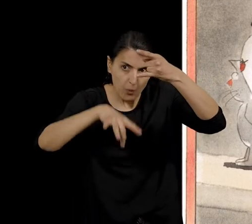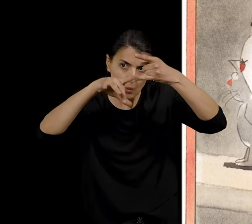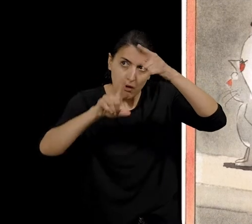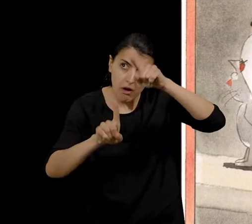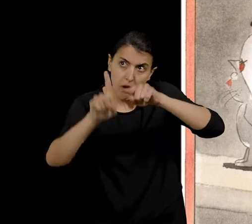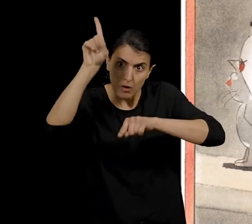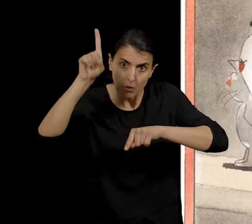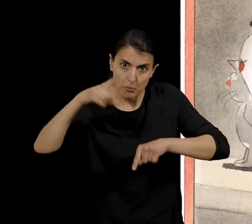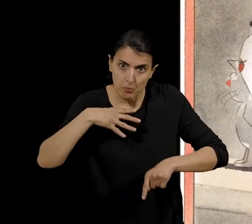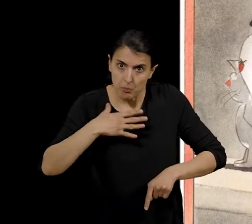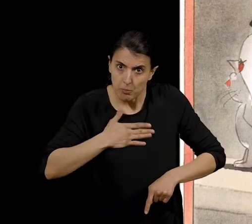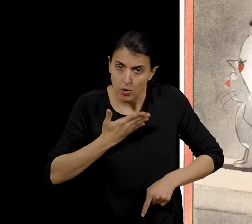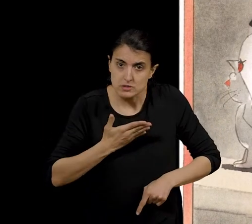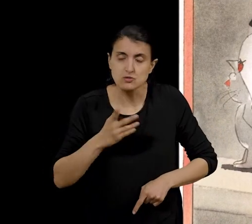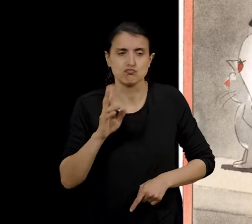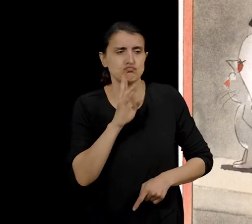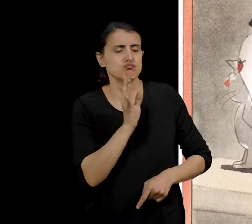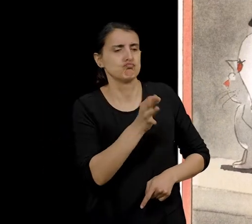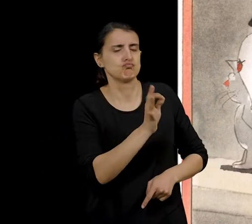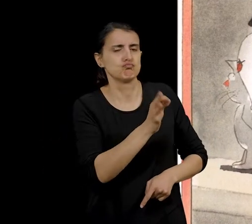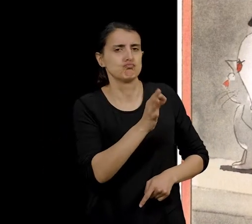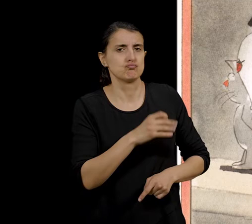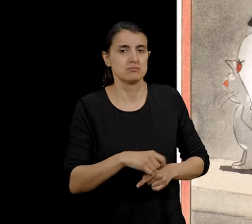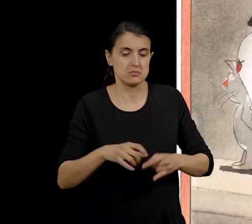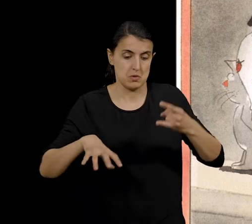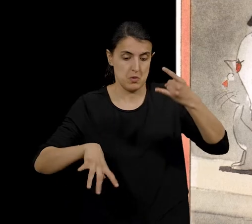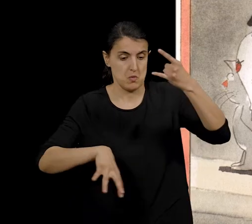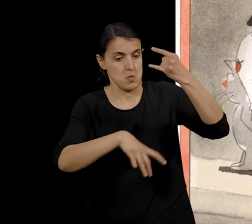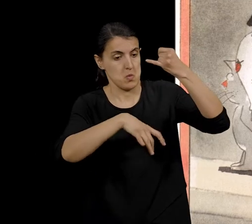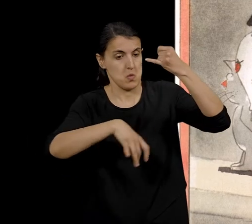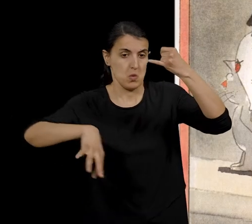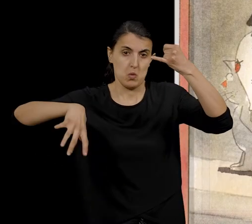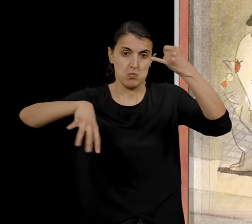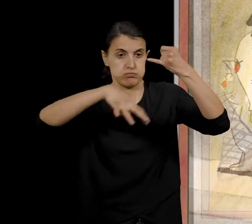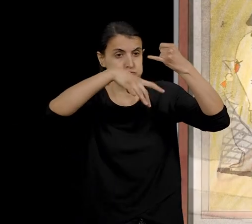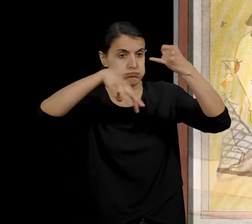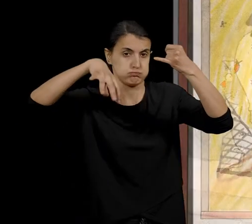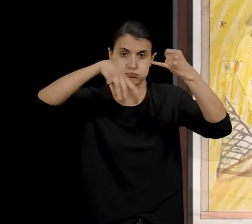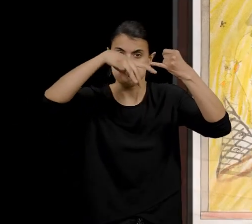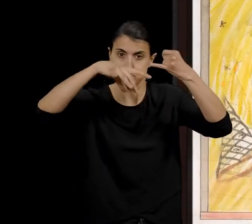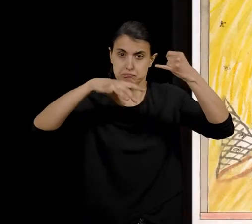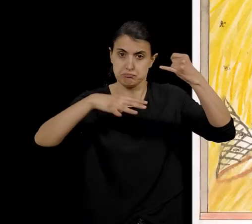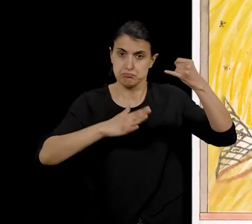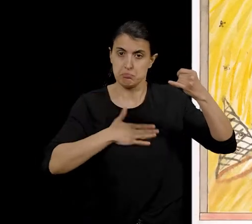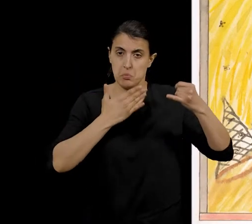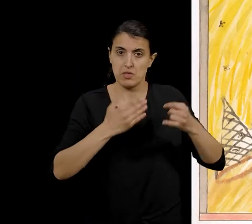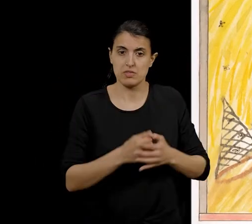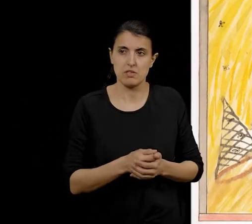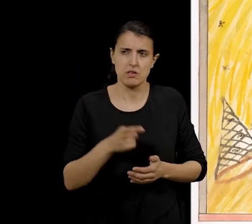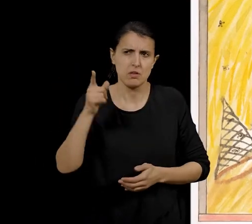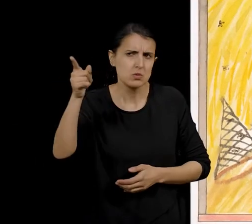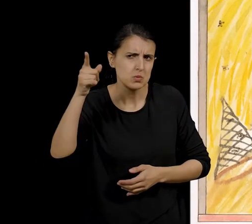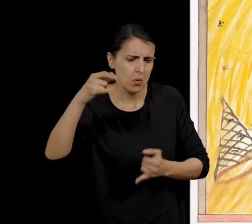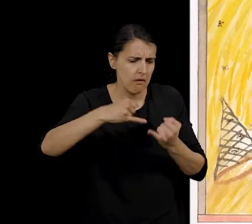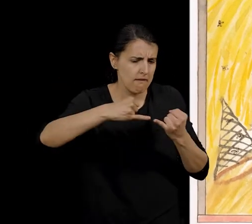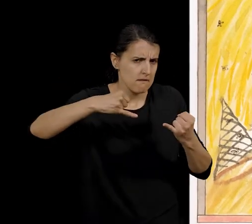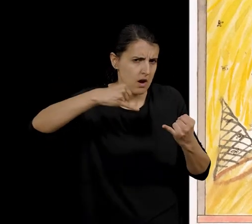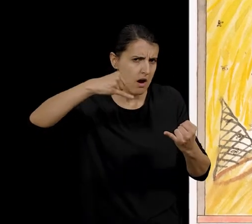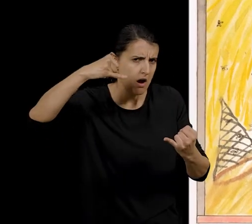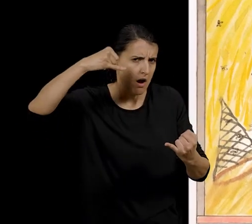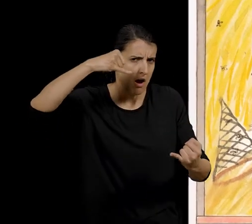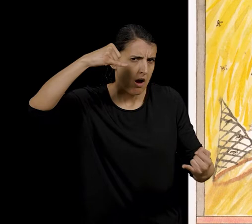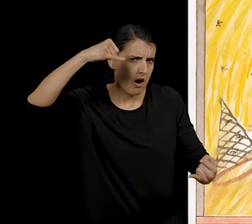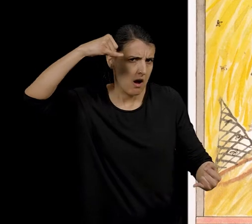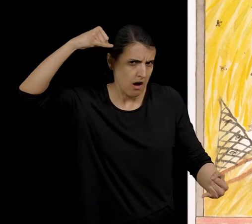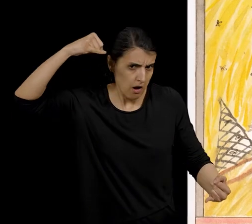també. L'aranya va dir que sí i es va tornar a enfilar fins a la viga. Aranya, que sabries fer un fil molt llarg.